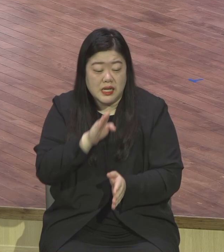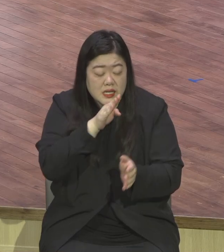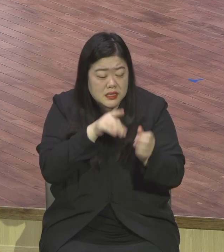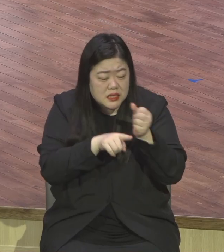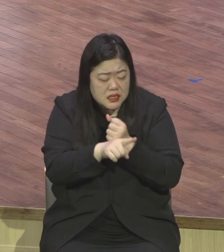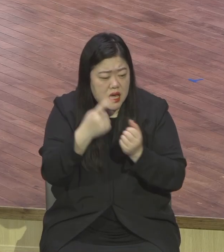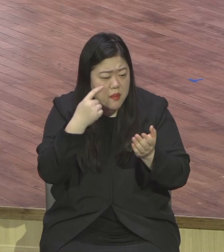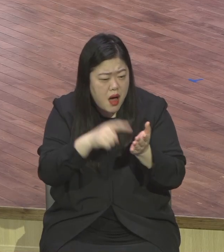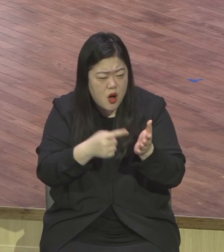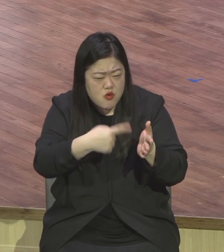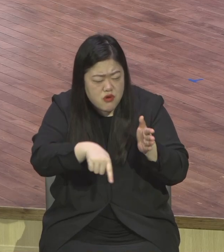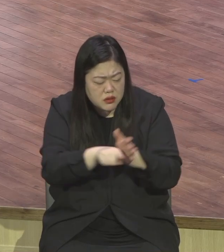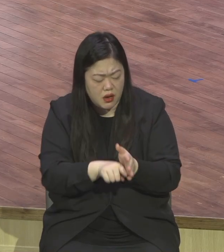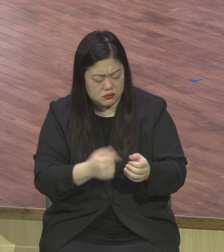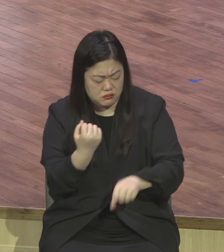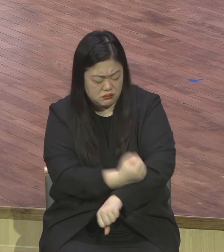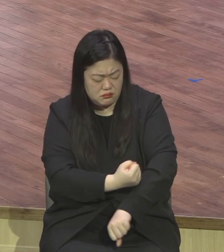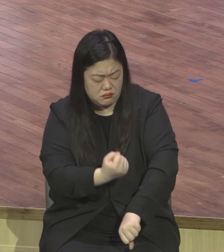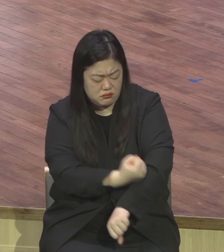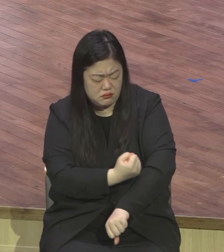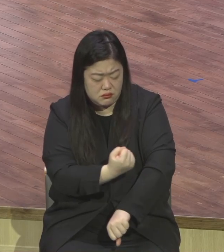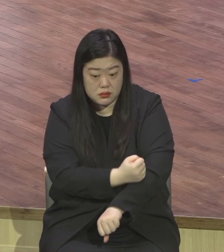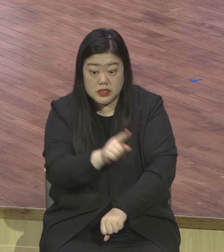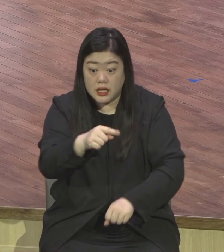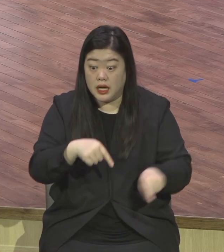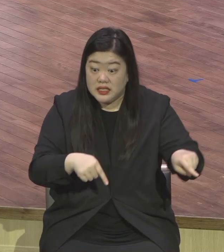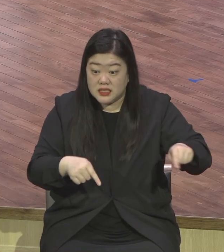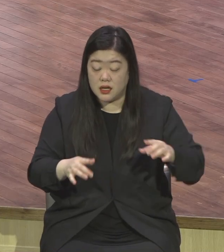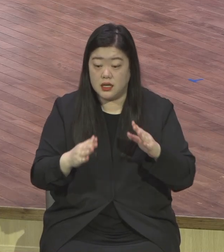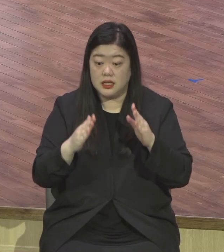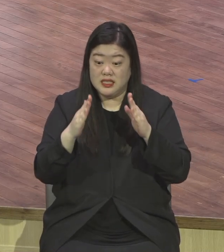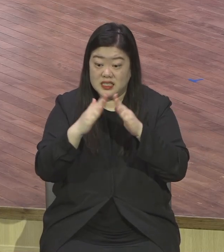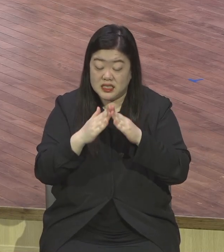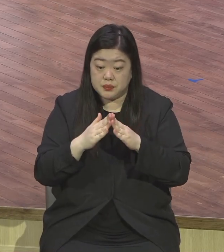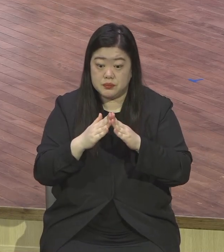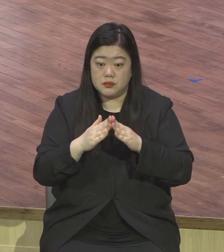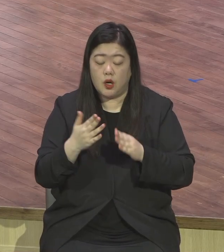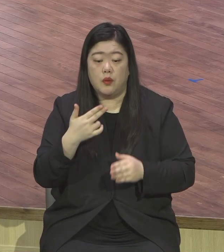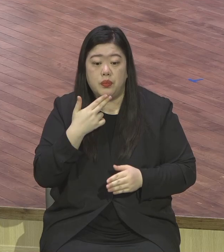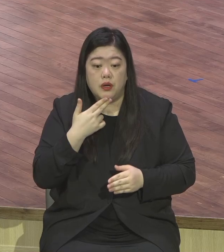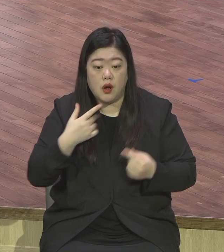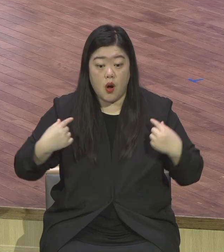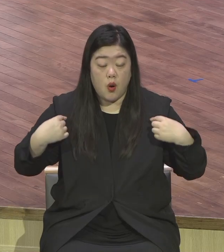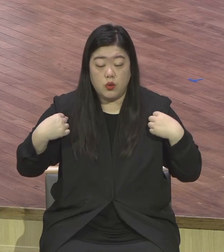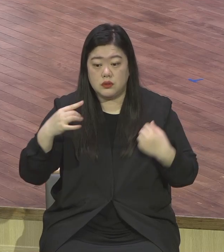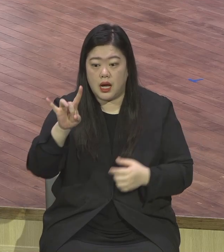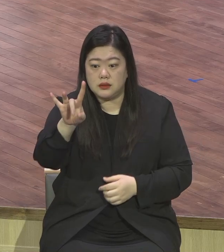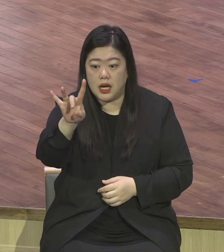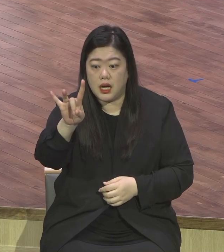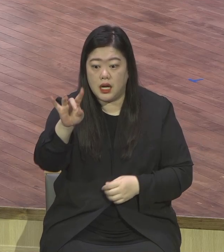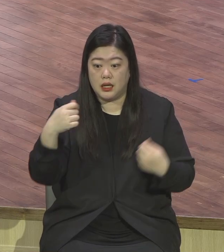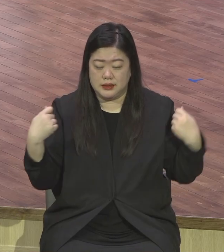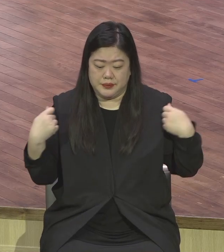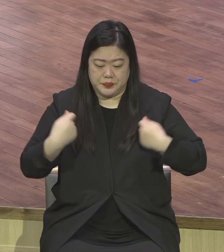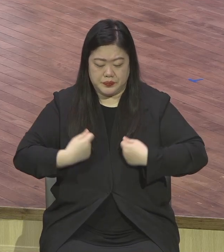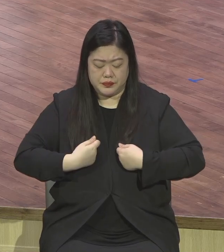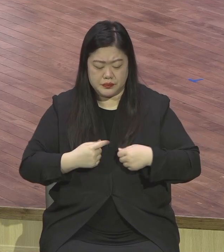그렇게 평생에 살면 옷 한불밖에 없어요. 꾸메고 꾸메고 또 꾸메고 그 옷이 다 미비어가지고 미비어가지고